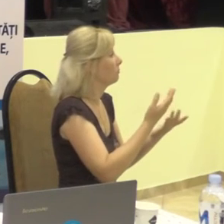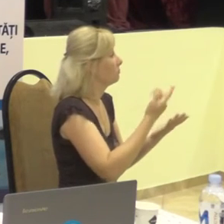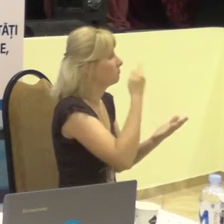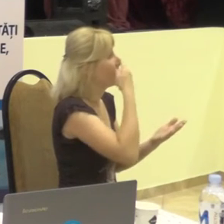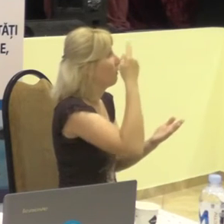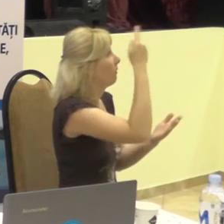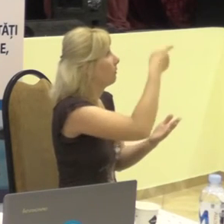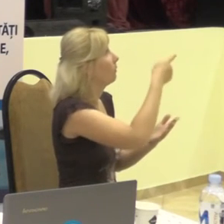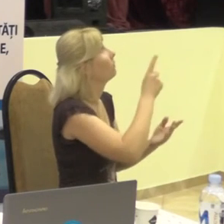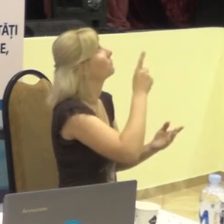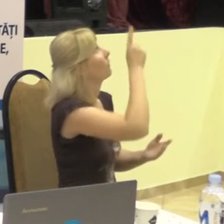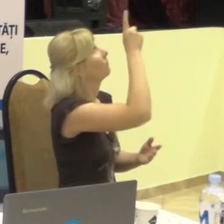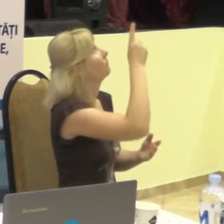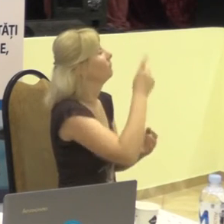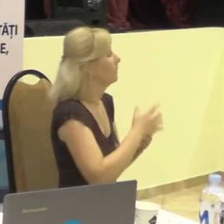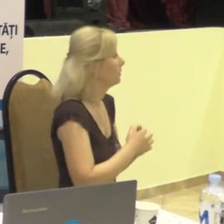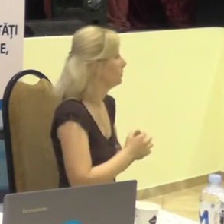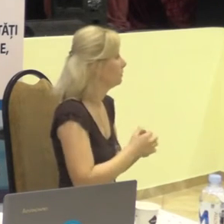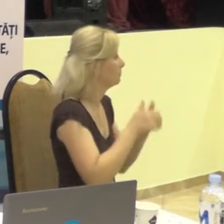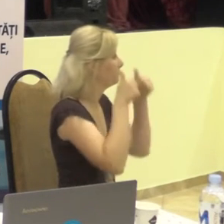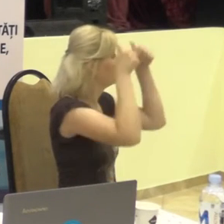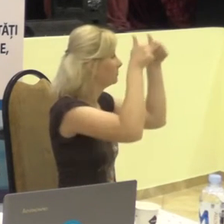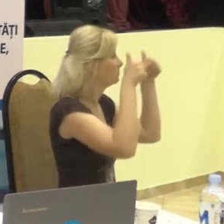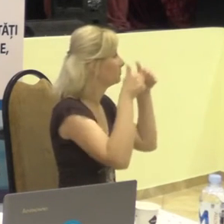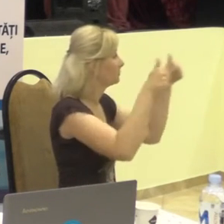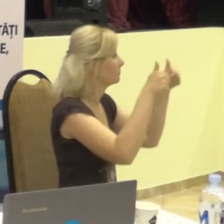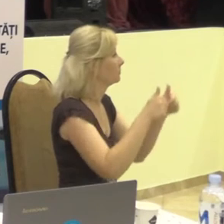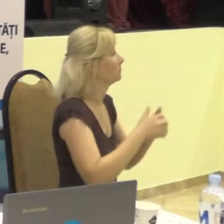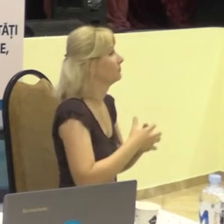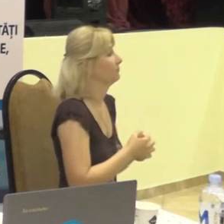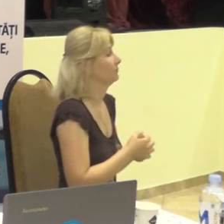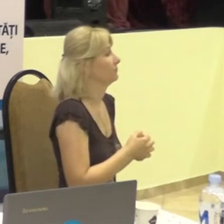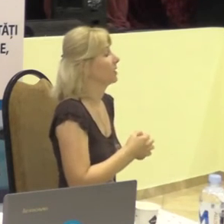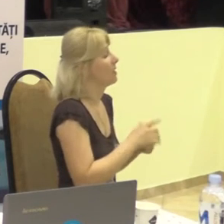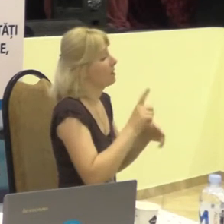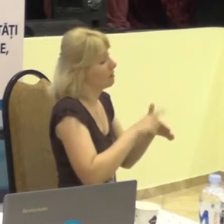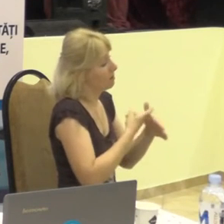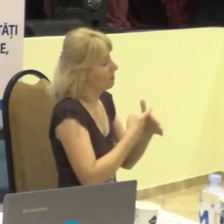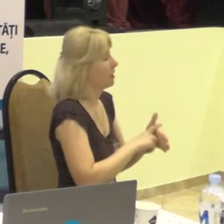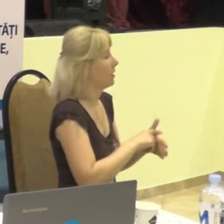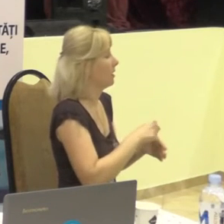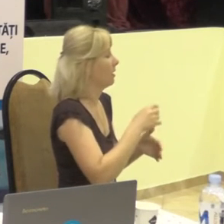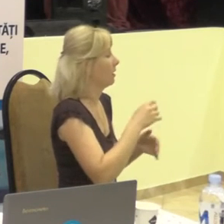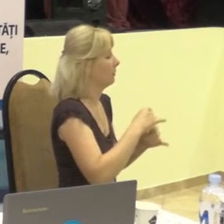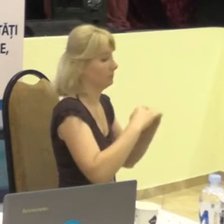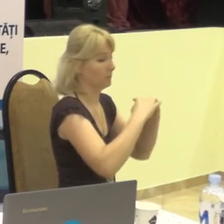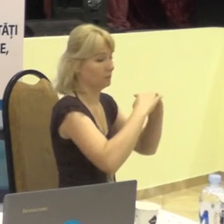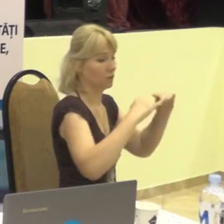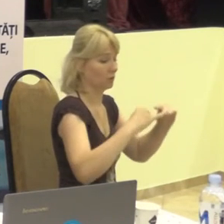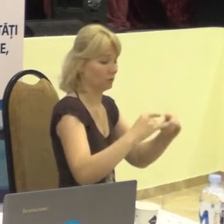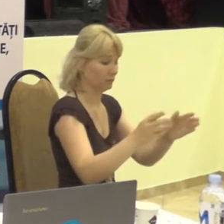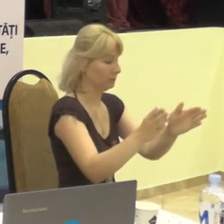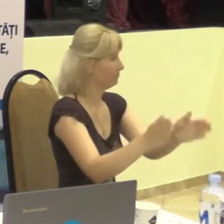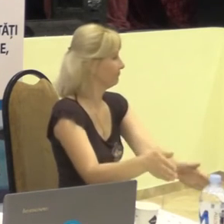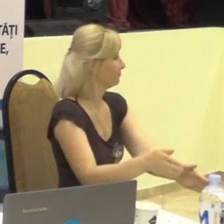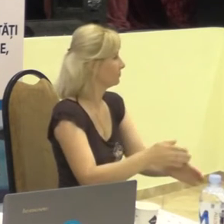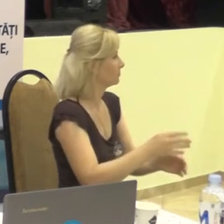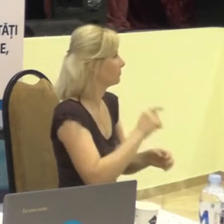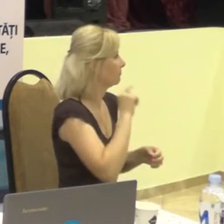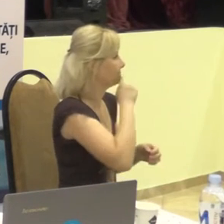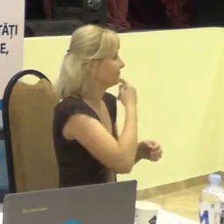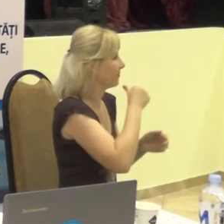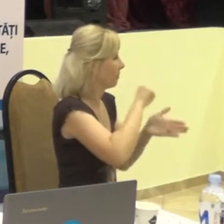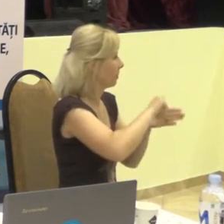amenată de o sârmuliță, ori la piciorul mers pus cu clavă.